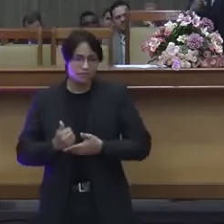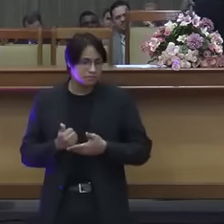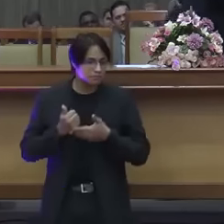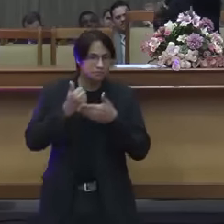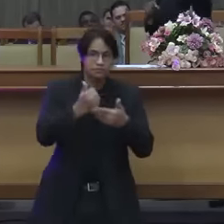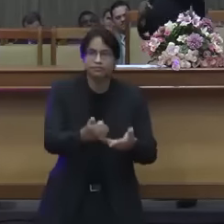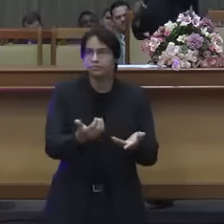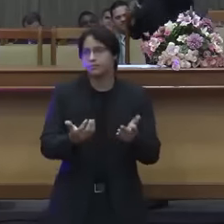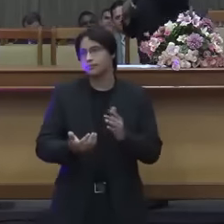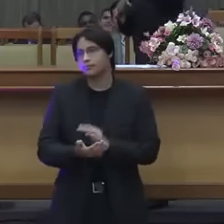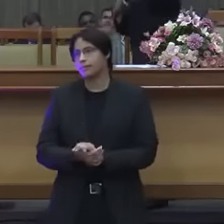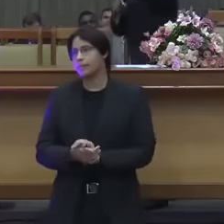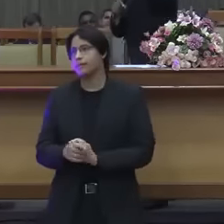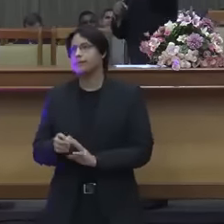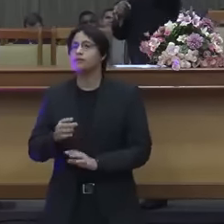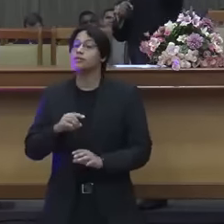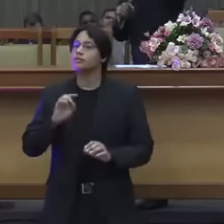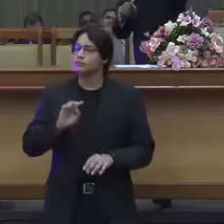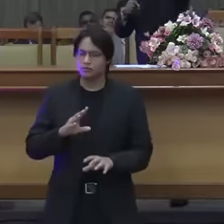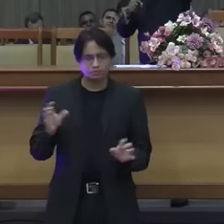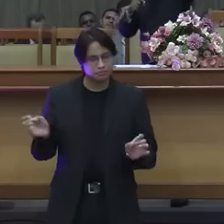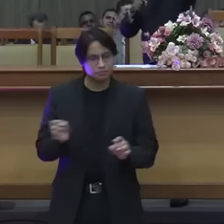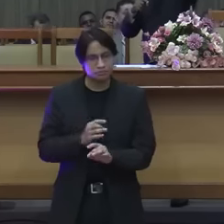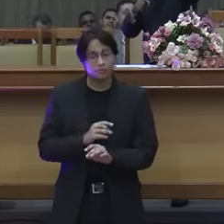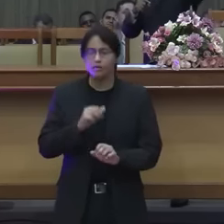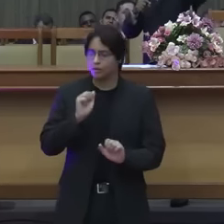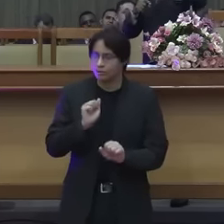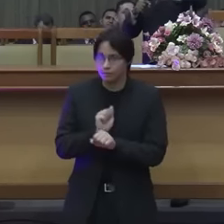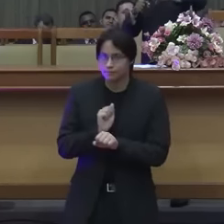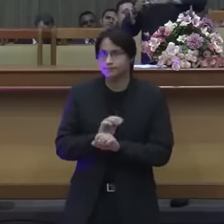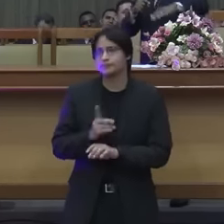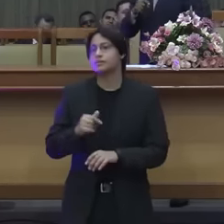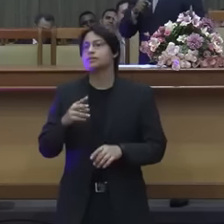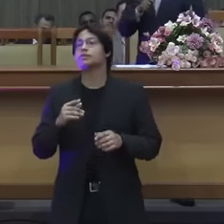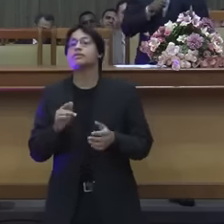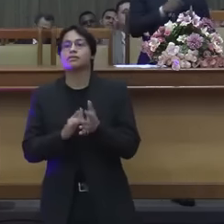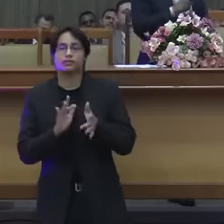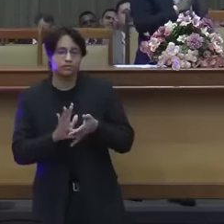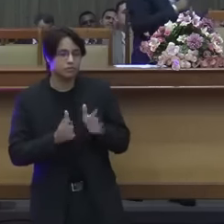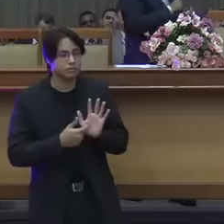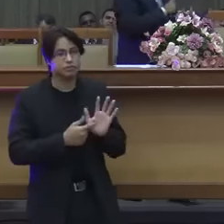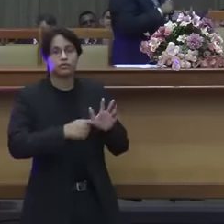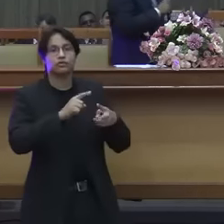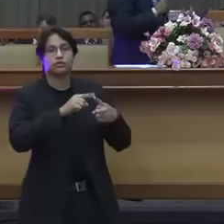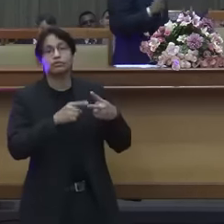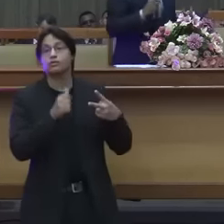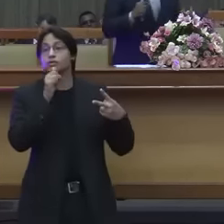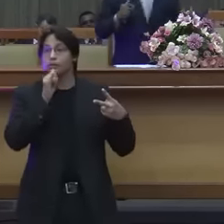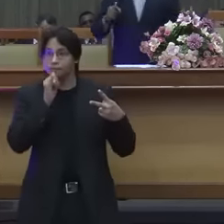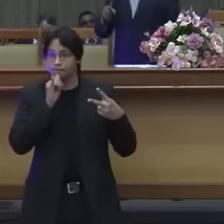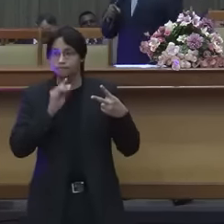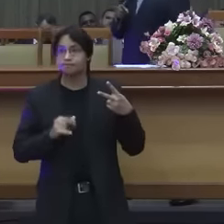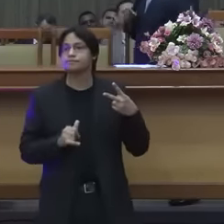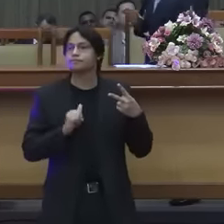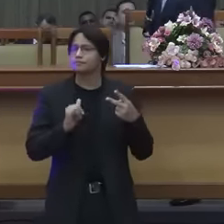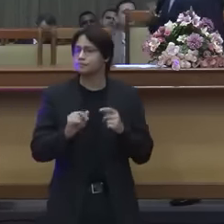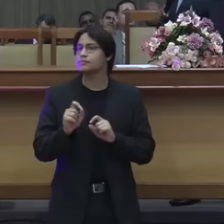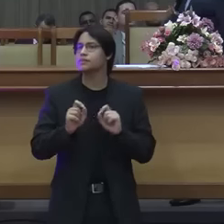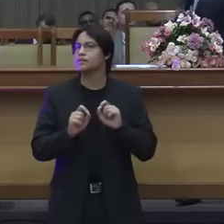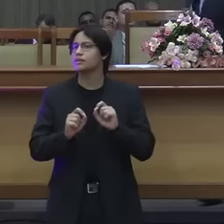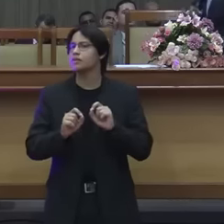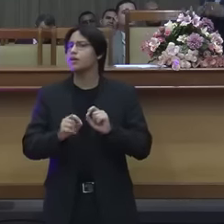agora agora olhe para cá para eu me encerrar depois que Jesus deu os dois exemplos aí ele disse assim e para acabar a